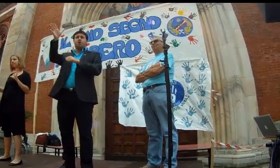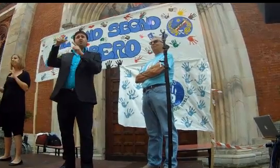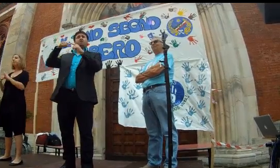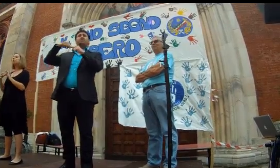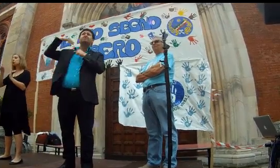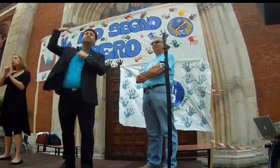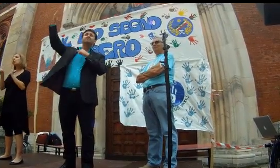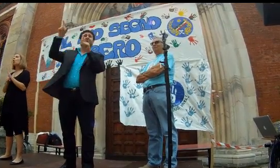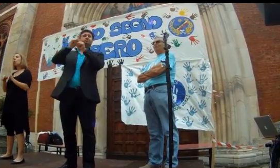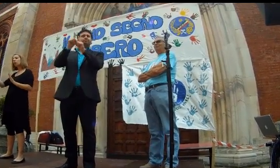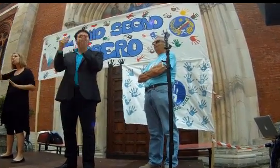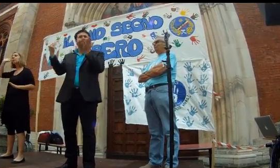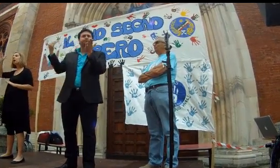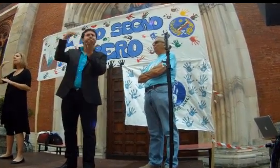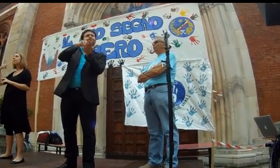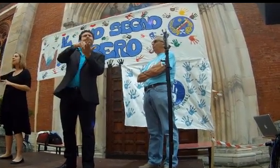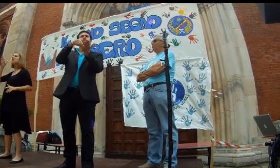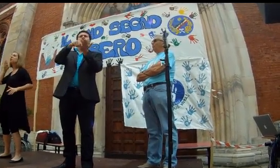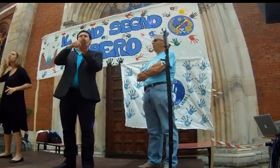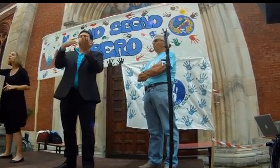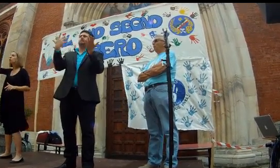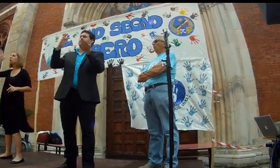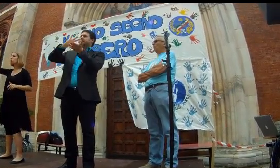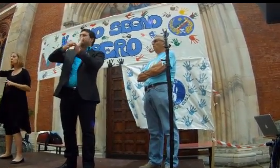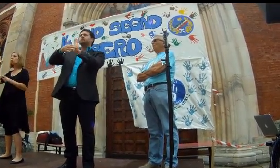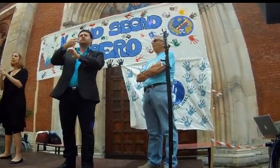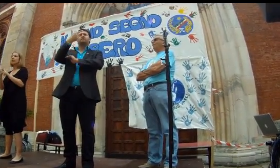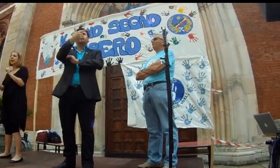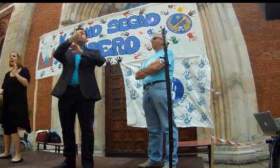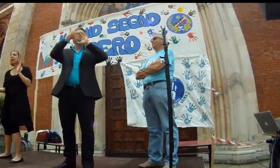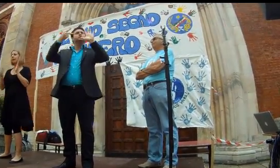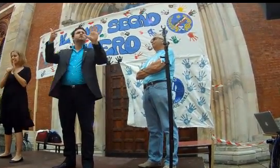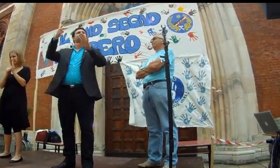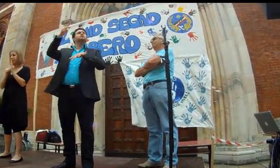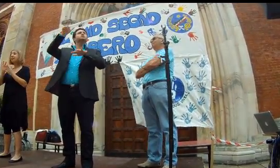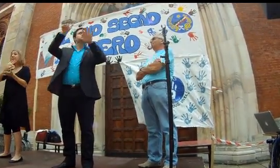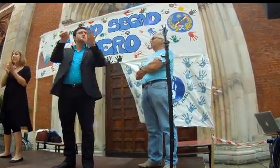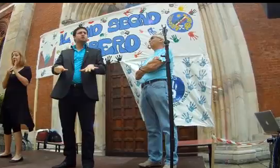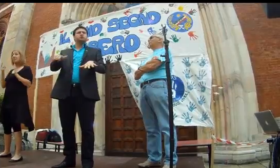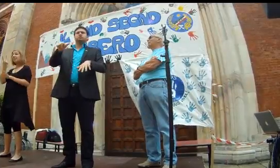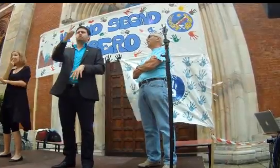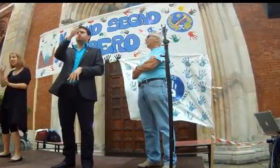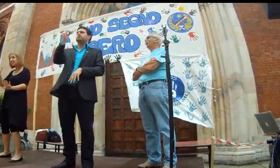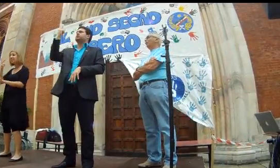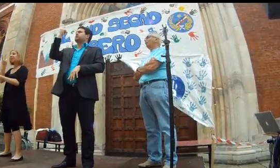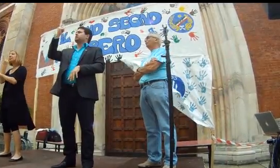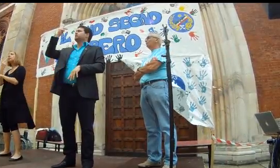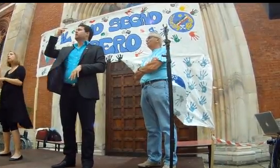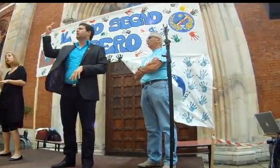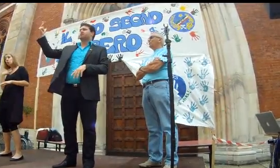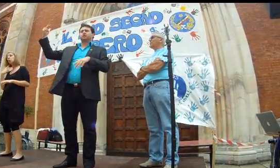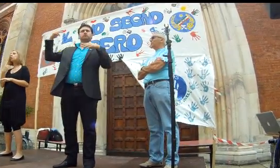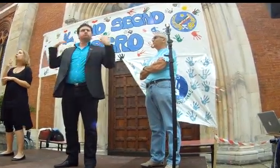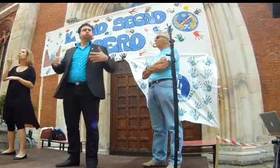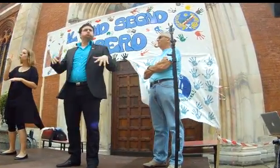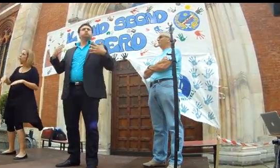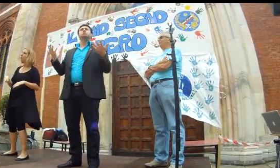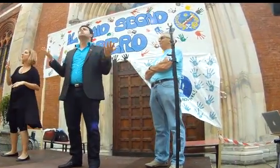adesso in questo giorno appunto, questo giorno è collegato con la storia e dunque nel futuro rimane